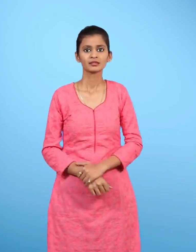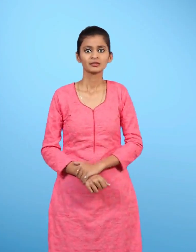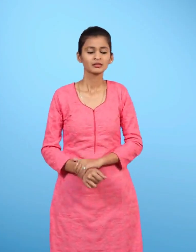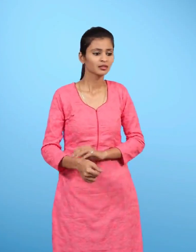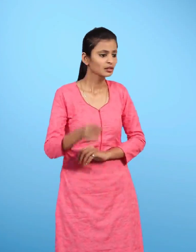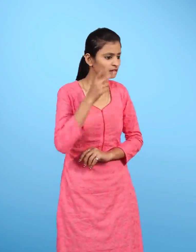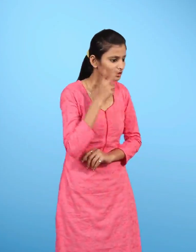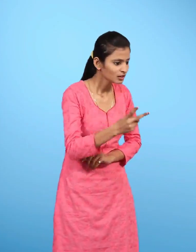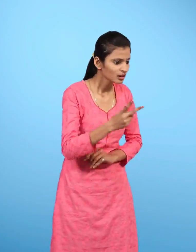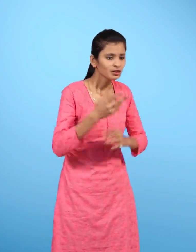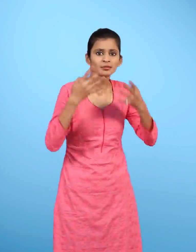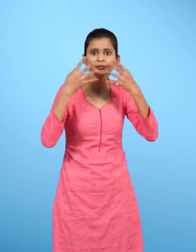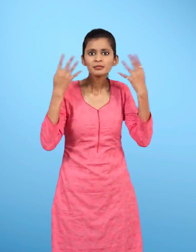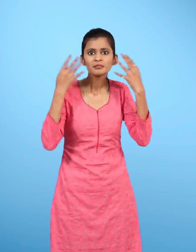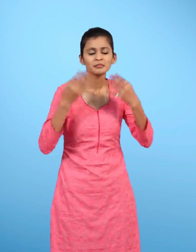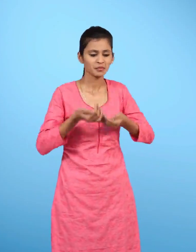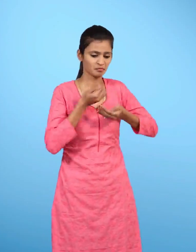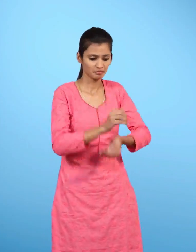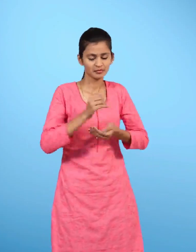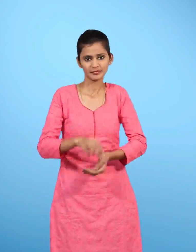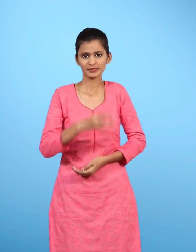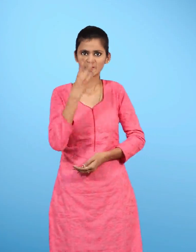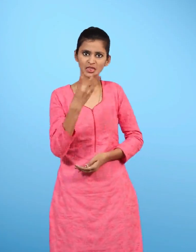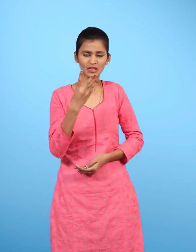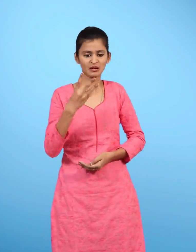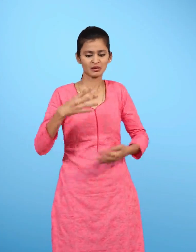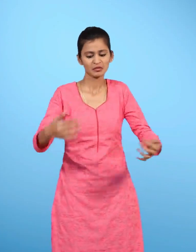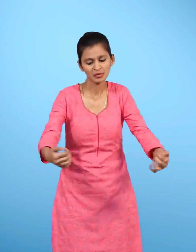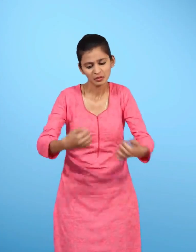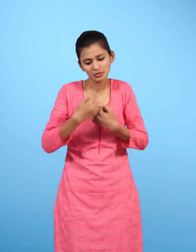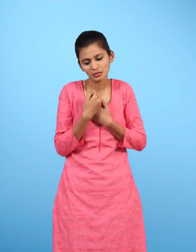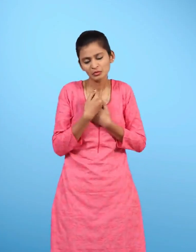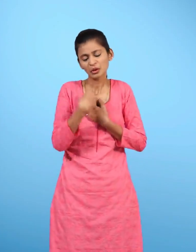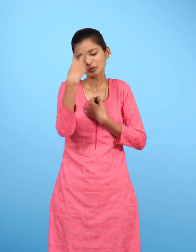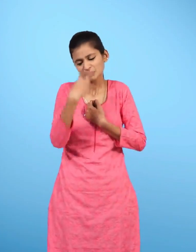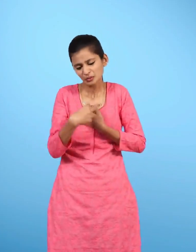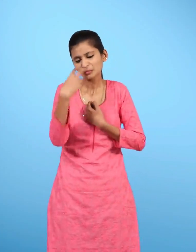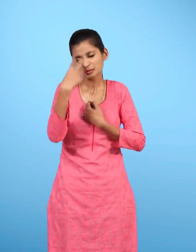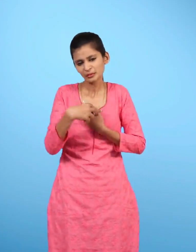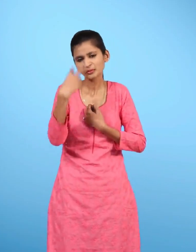देखा तो बिल्ली अपने तीन बच्चों को साथ चिपका कर रो रही थी